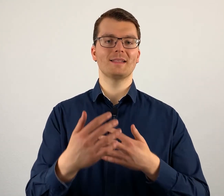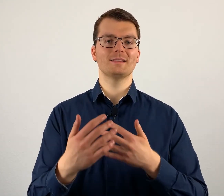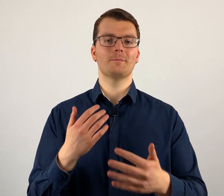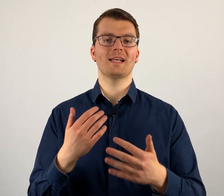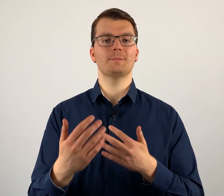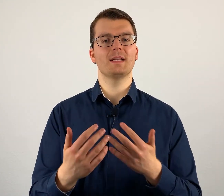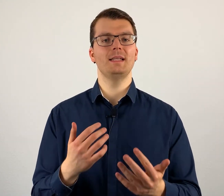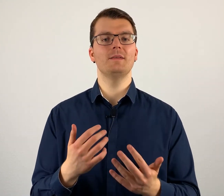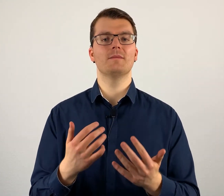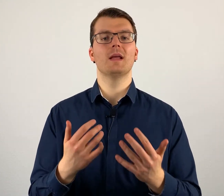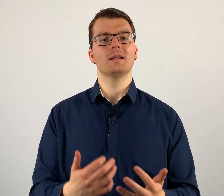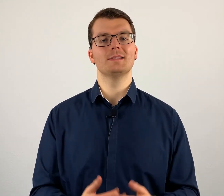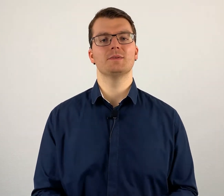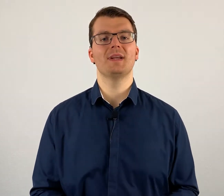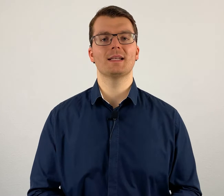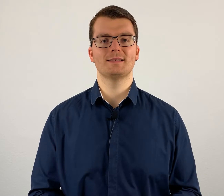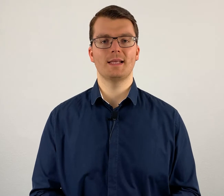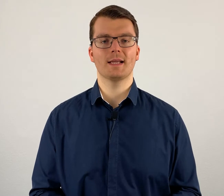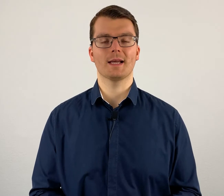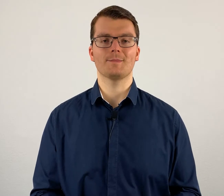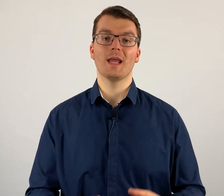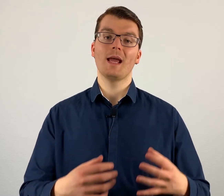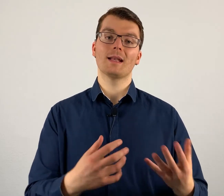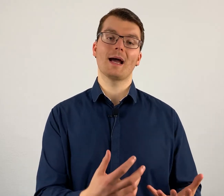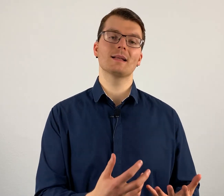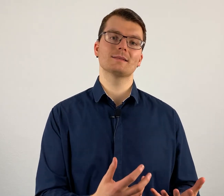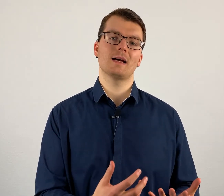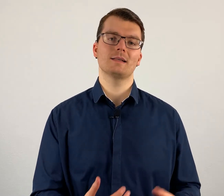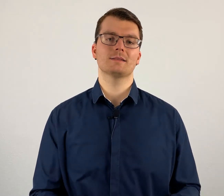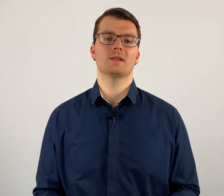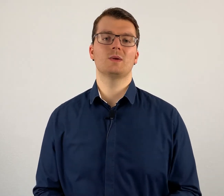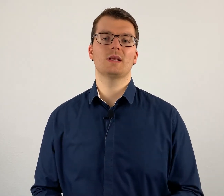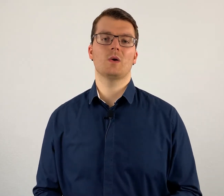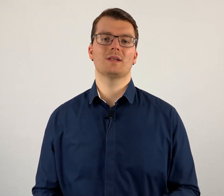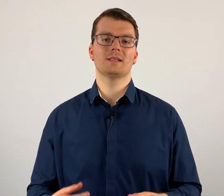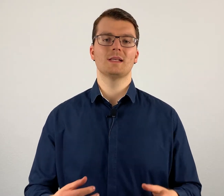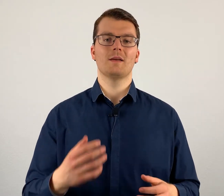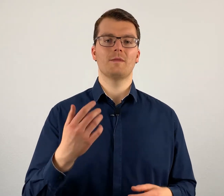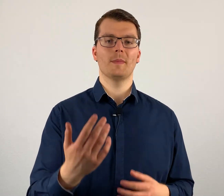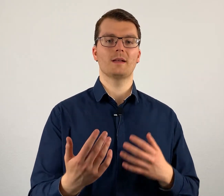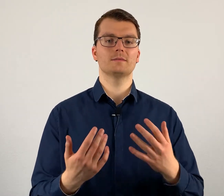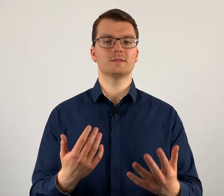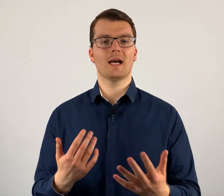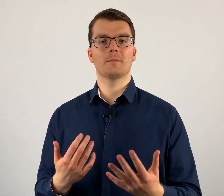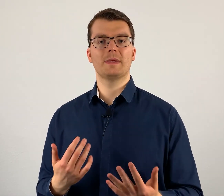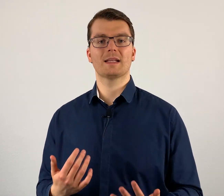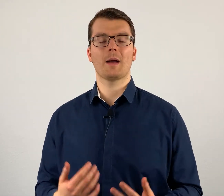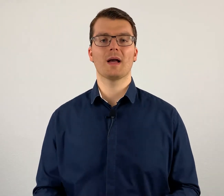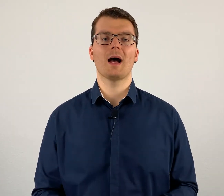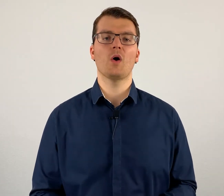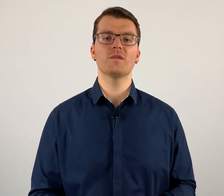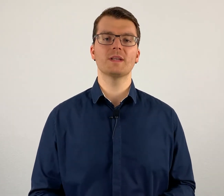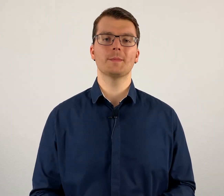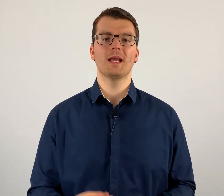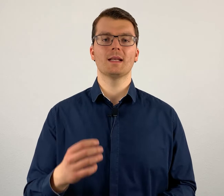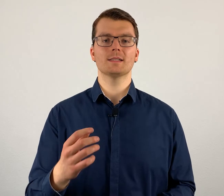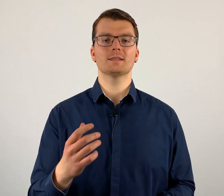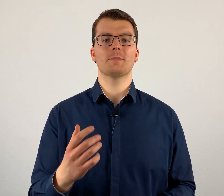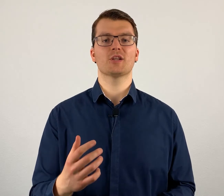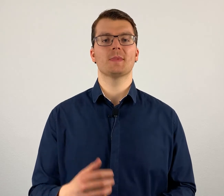diese Perspektiven nicht so wirklich sehen kann. Eine andere Sache ist natürlich auch, dass, wenn man Sachen mit Kamera aufnimmt, dass es manchmal